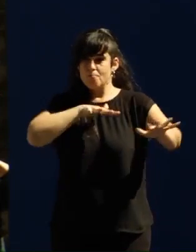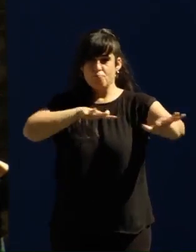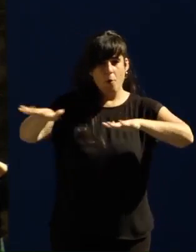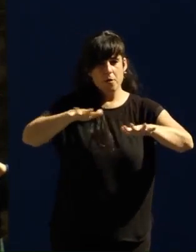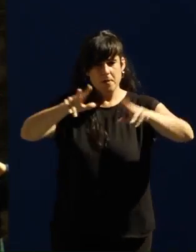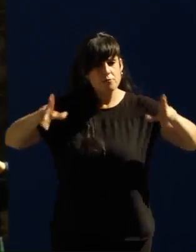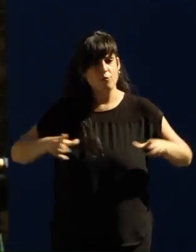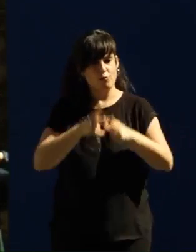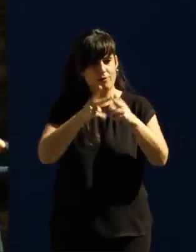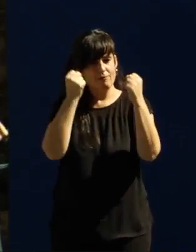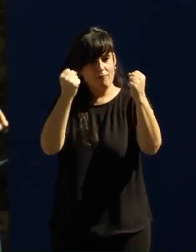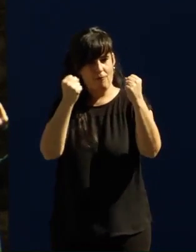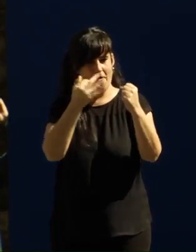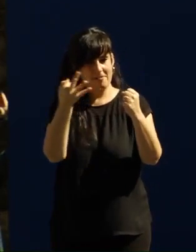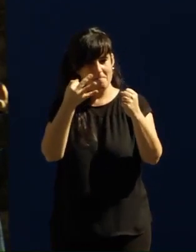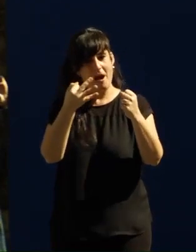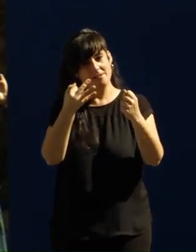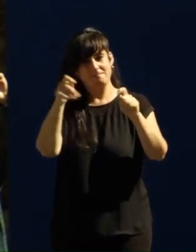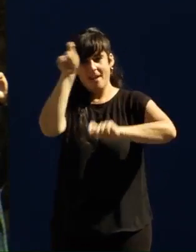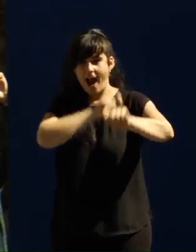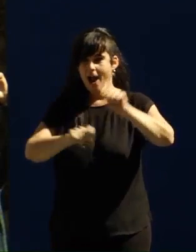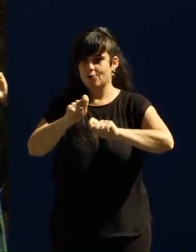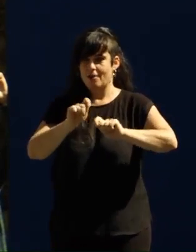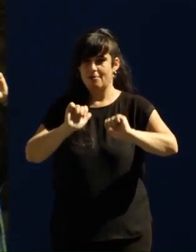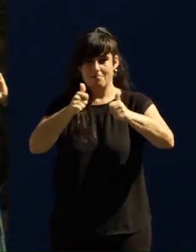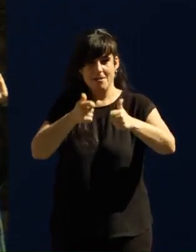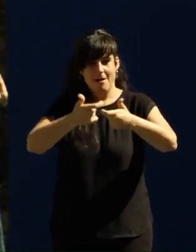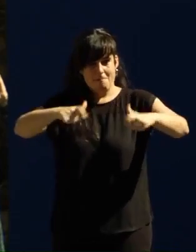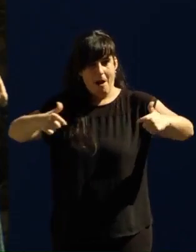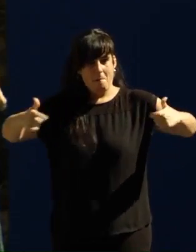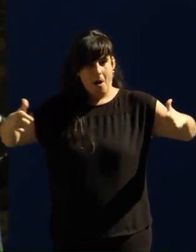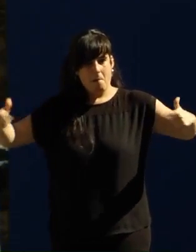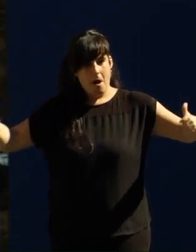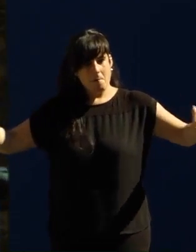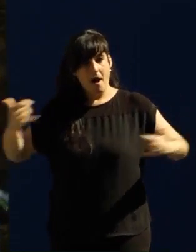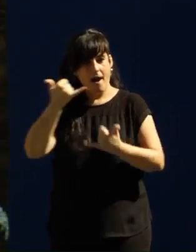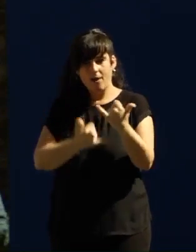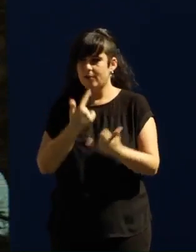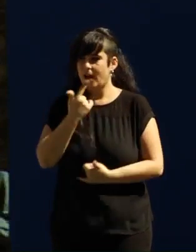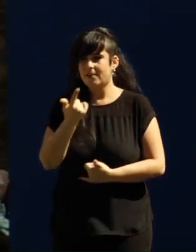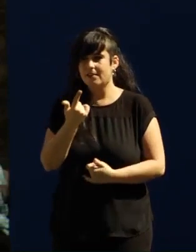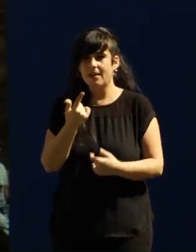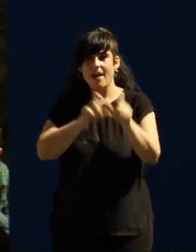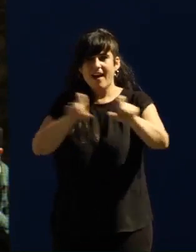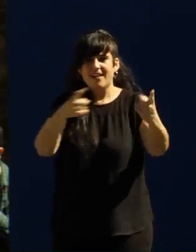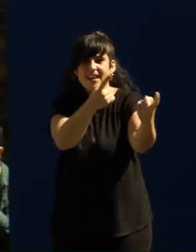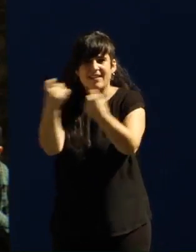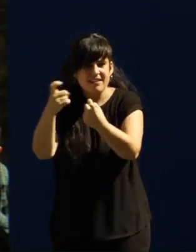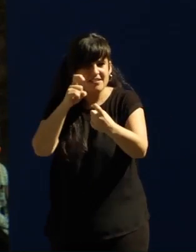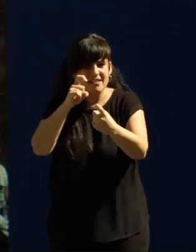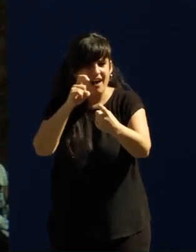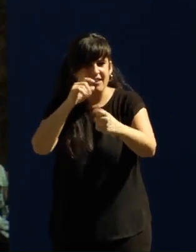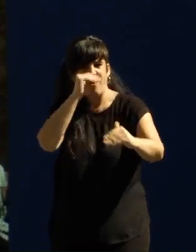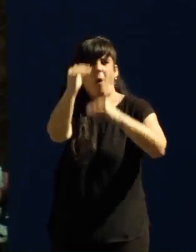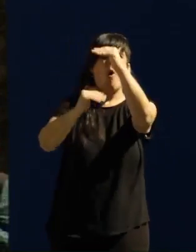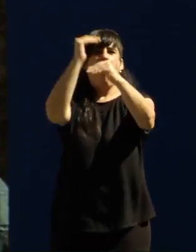social y tejido asociativo que empezó a demostrar que no se podía pasar sistemáticamente por encima de las necesidades de la gente. Ahora